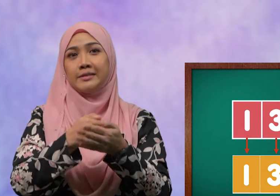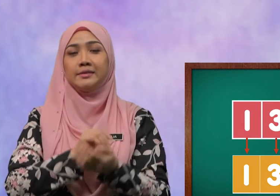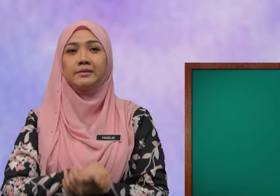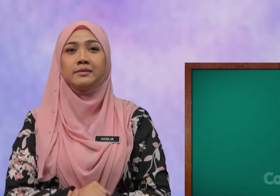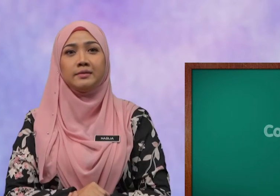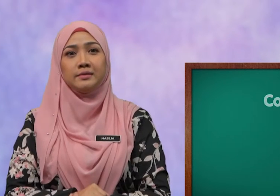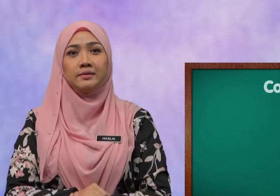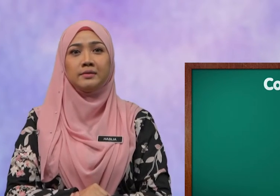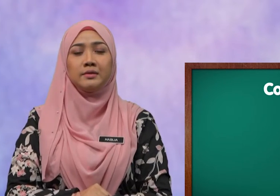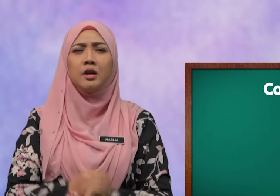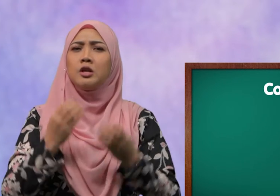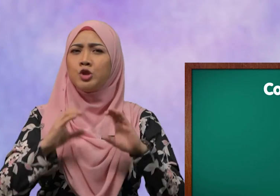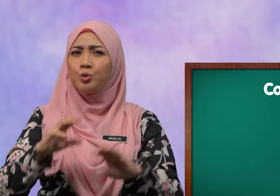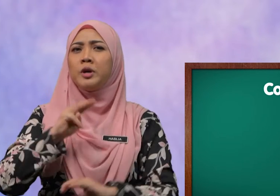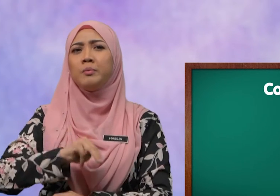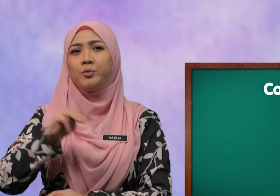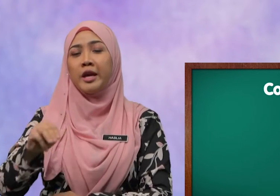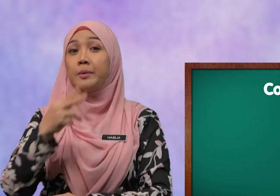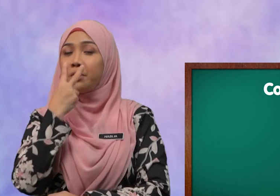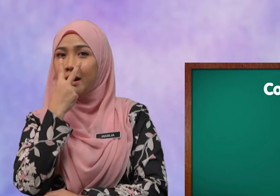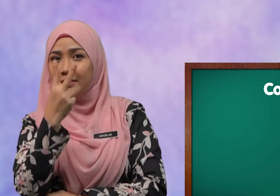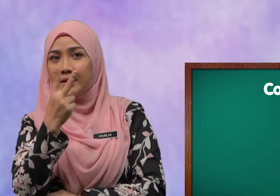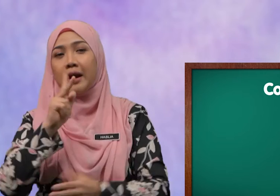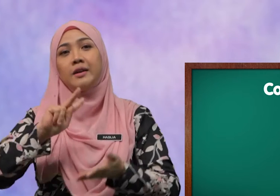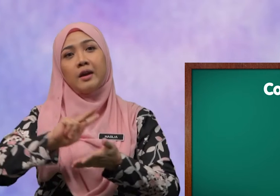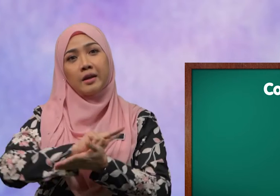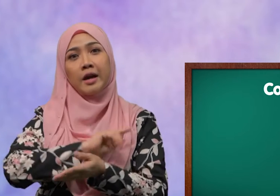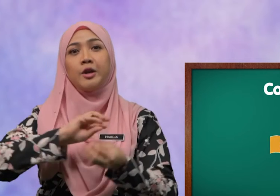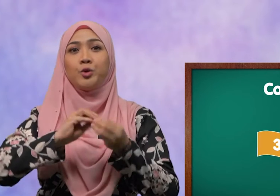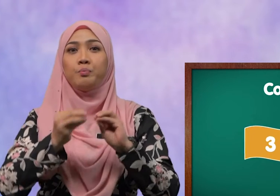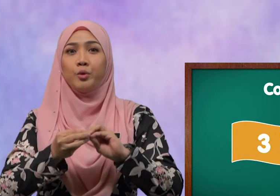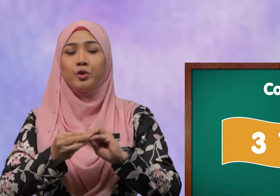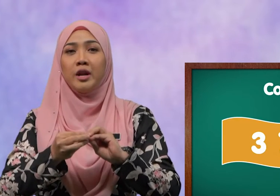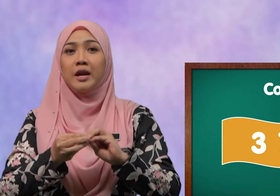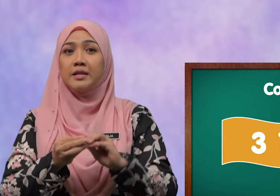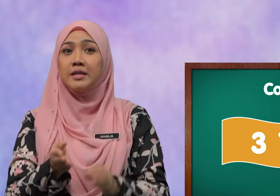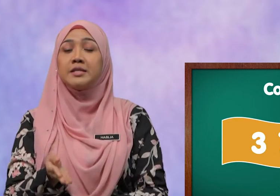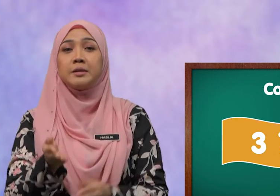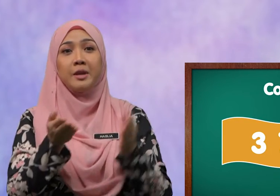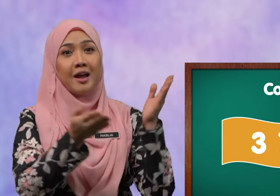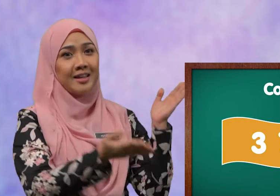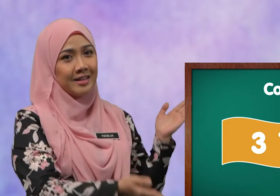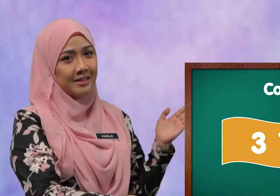Cuba, murid, perhatikan kad nombor di sebelah ini.